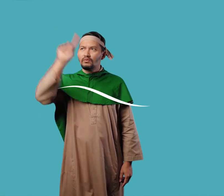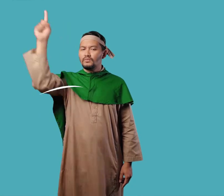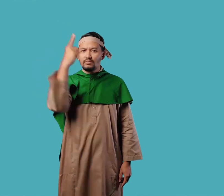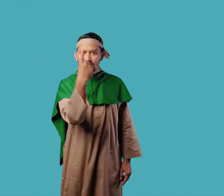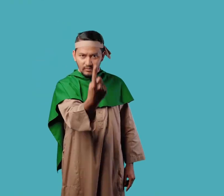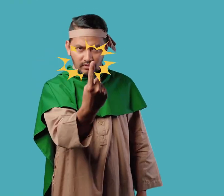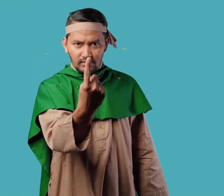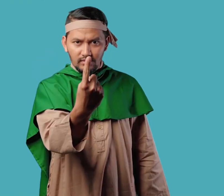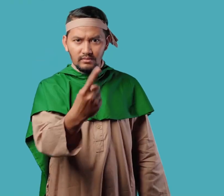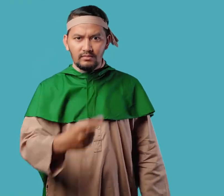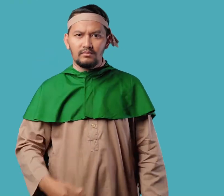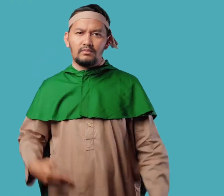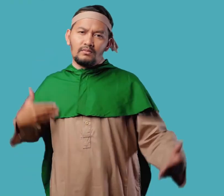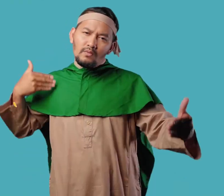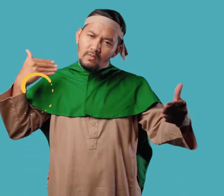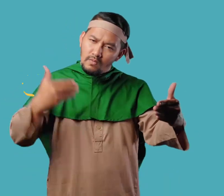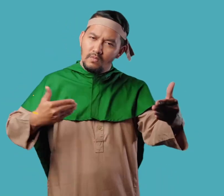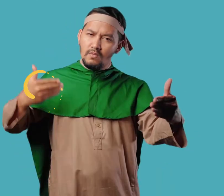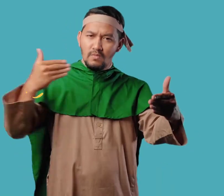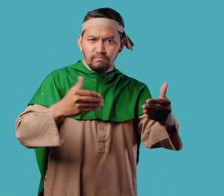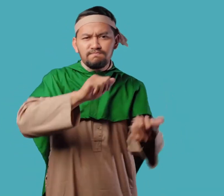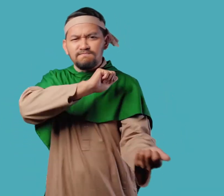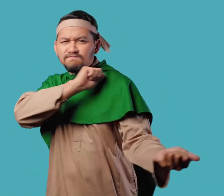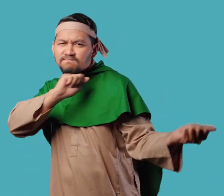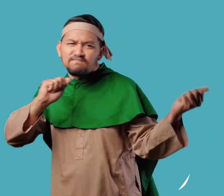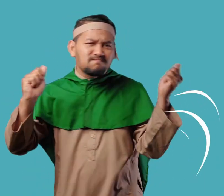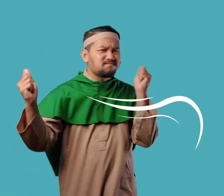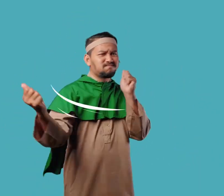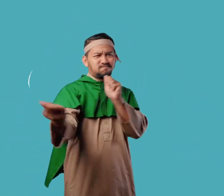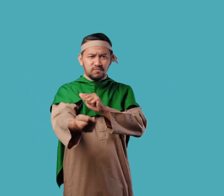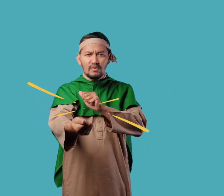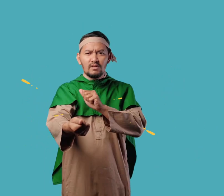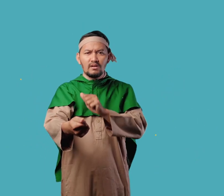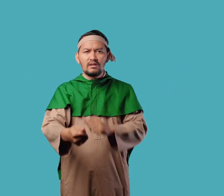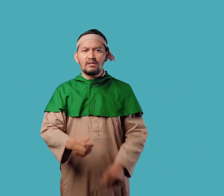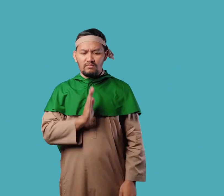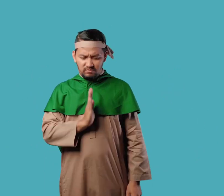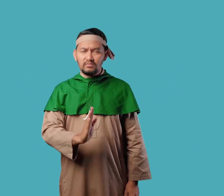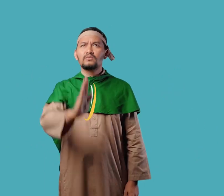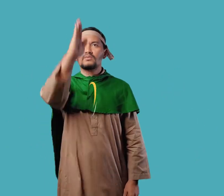Tapi lama-kelamaan agama mereka berubah menjadi agama Yahudi